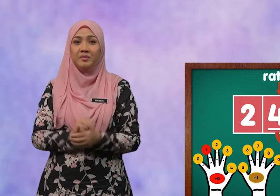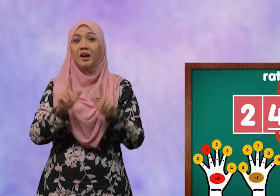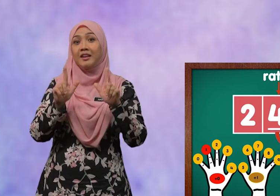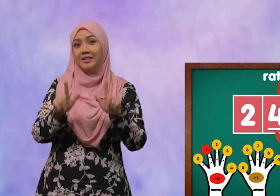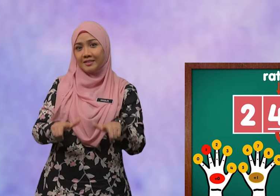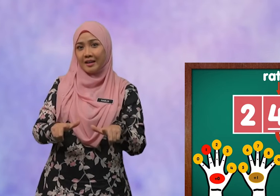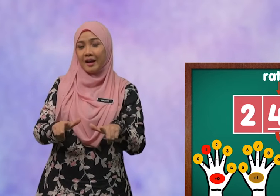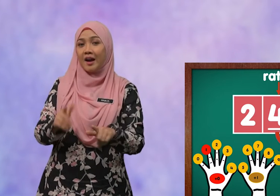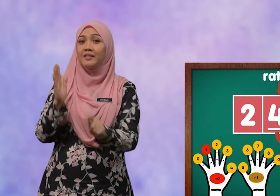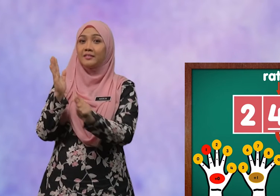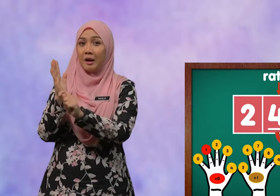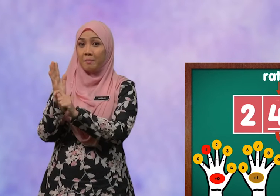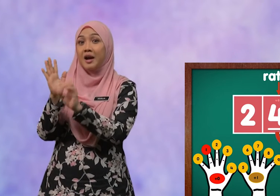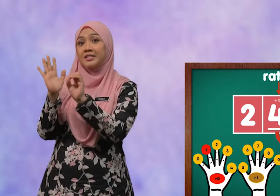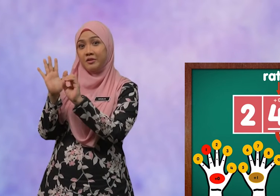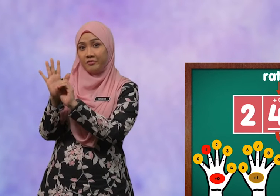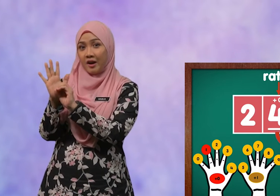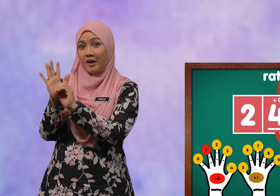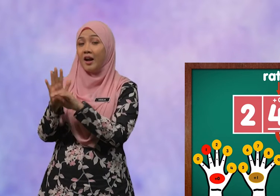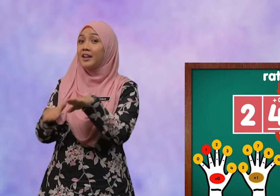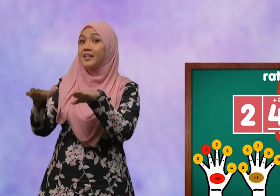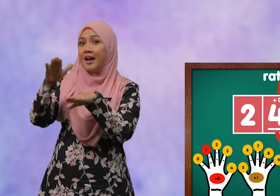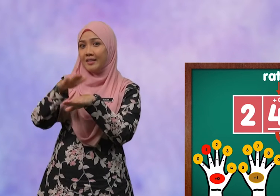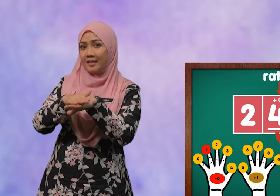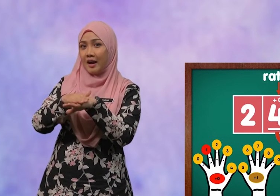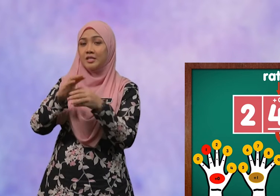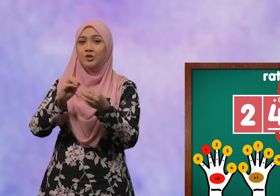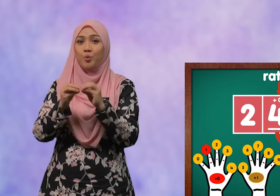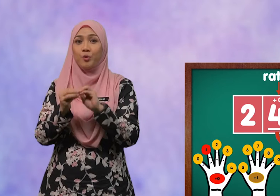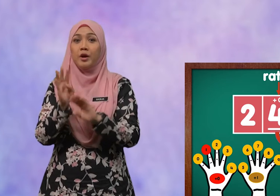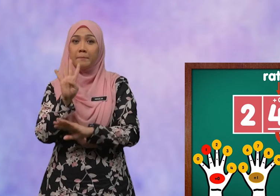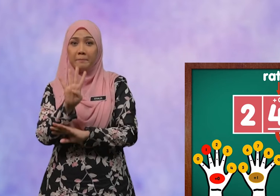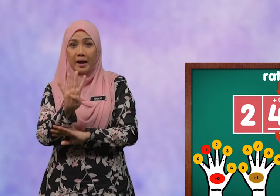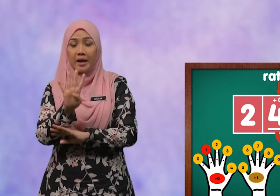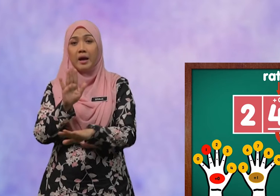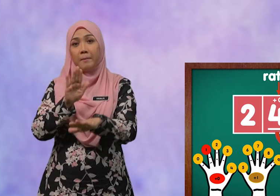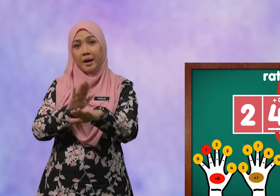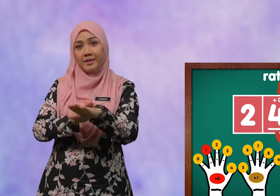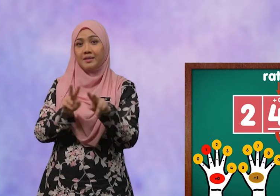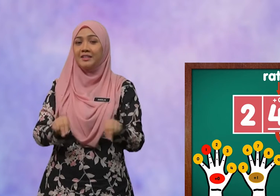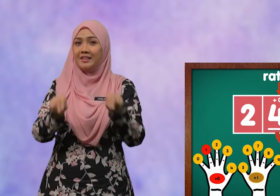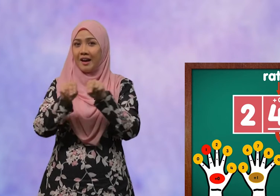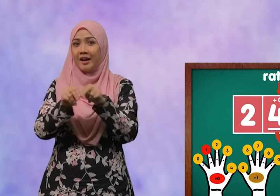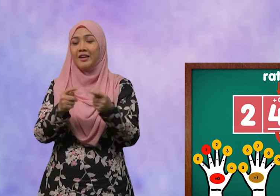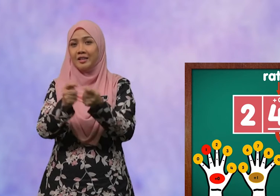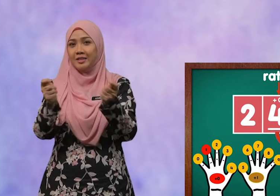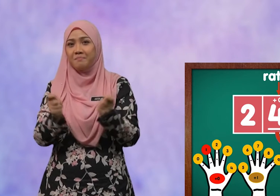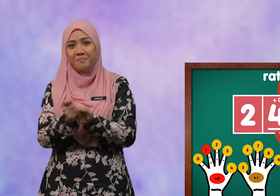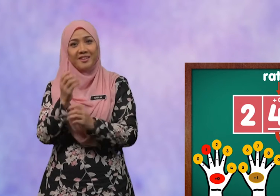Letakkan tambah sifar di atas nombor empat pada nilai tempat